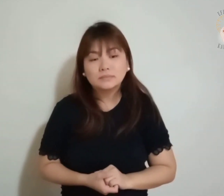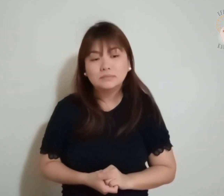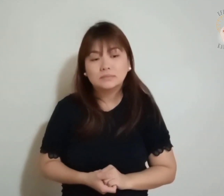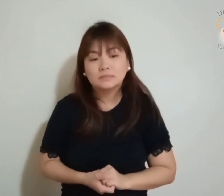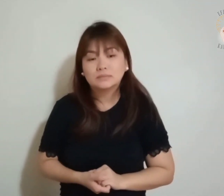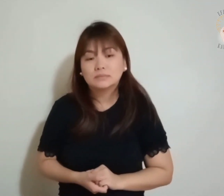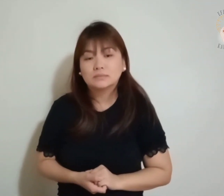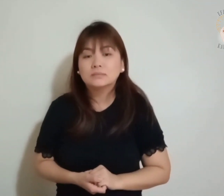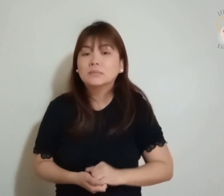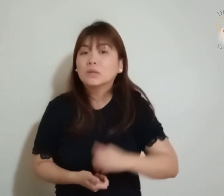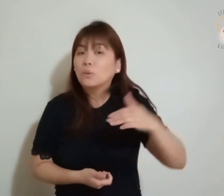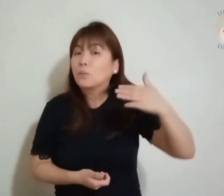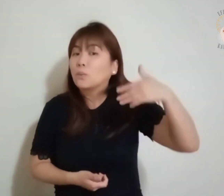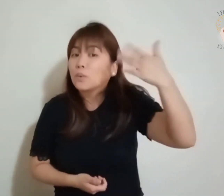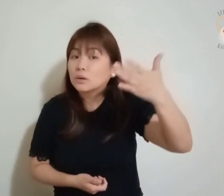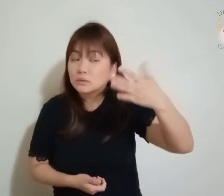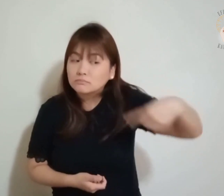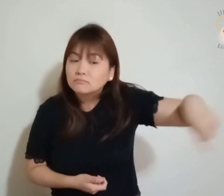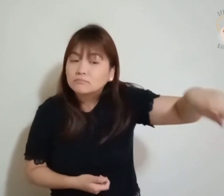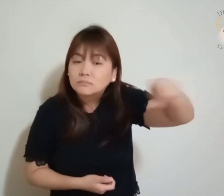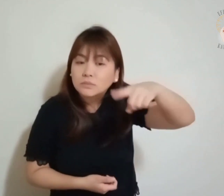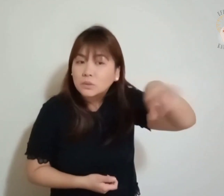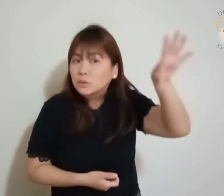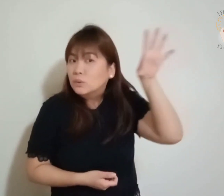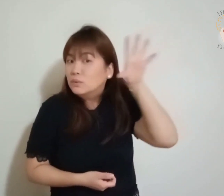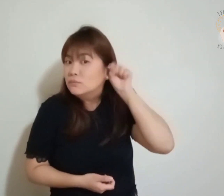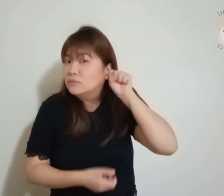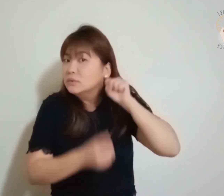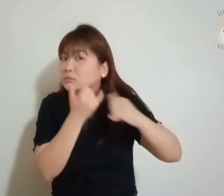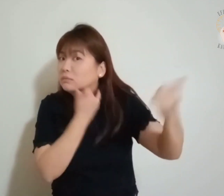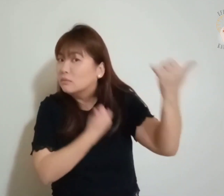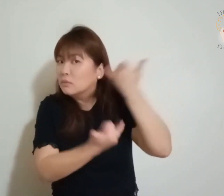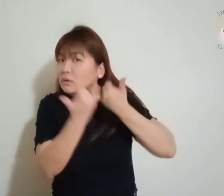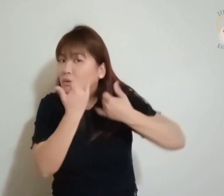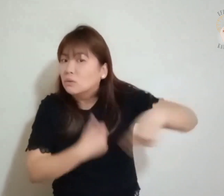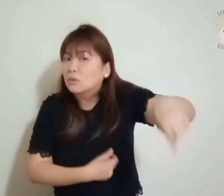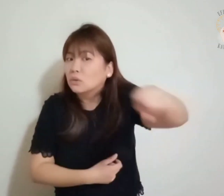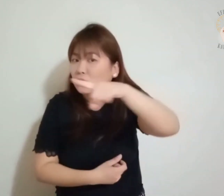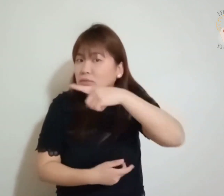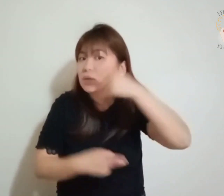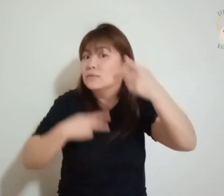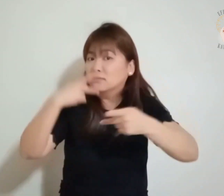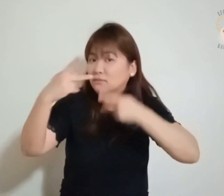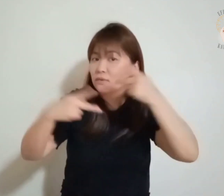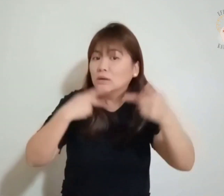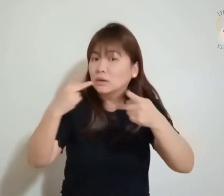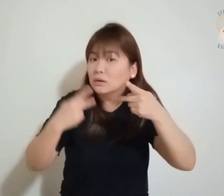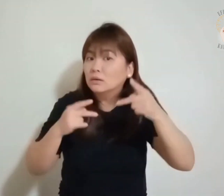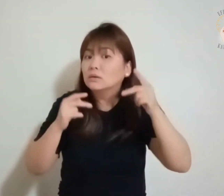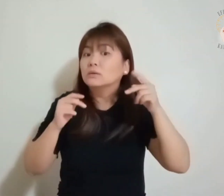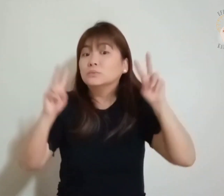Quando ouvir-lhes falar De guerras e revoluções